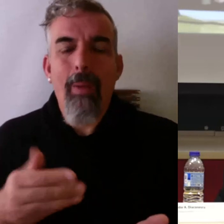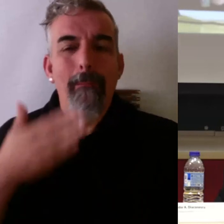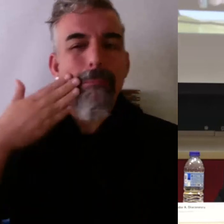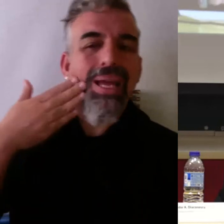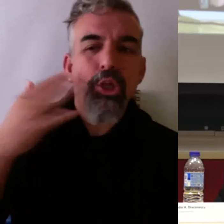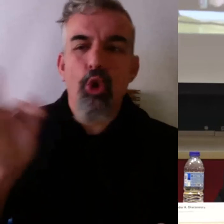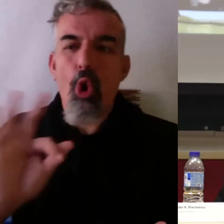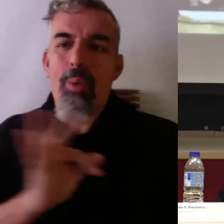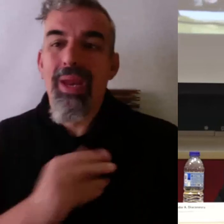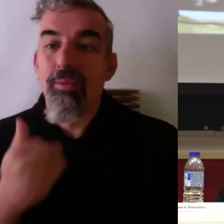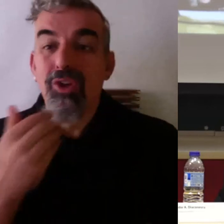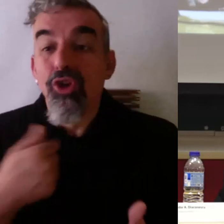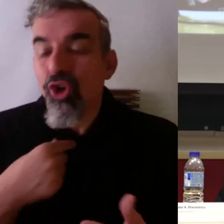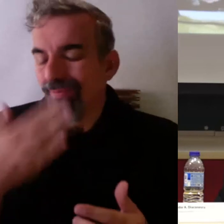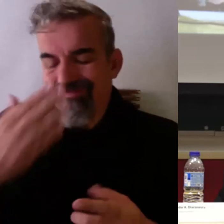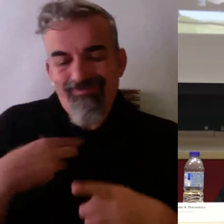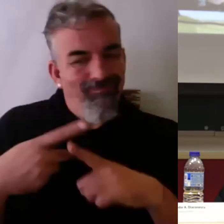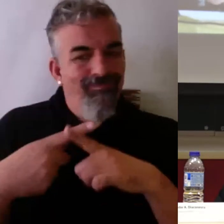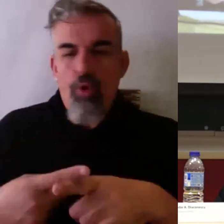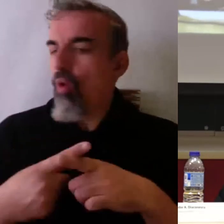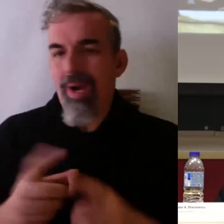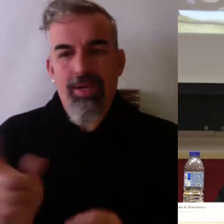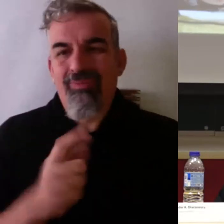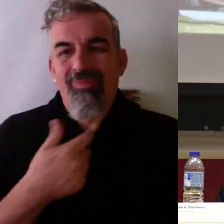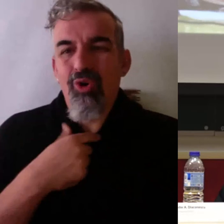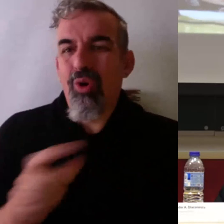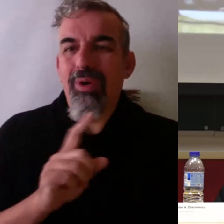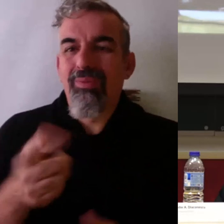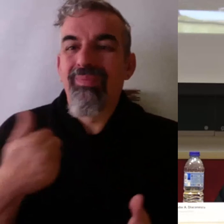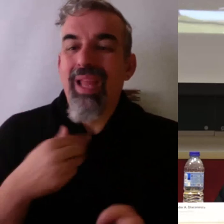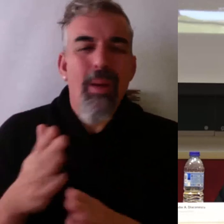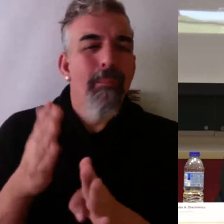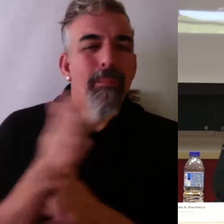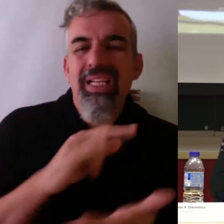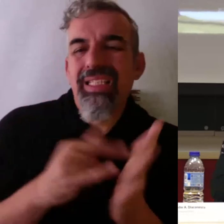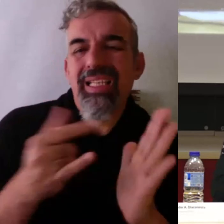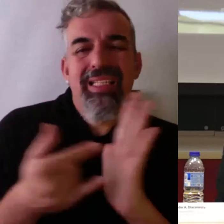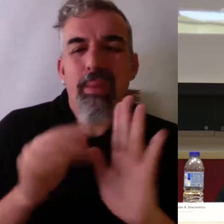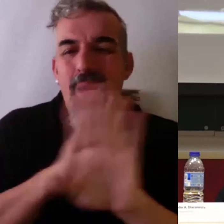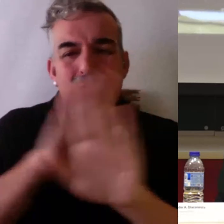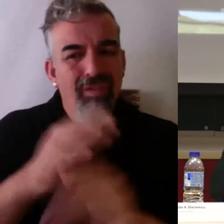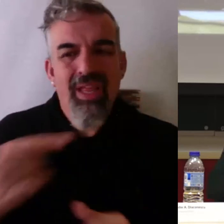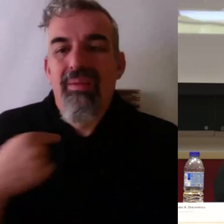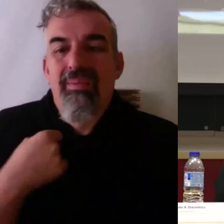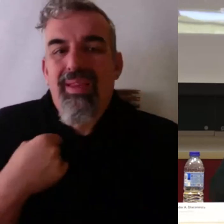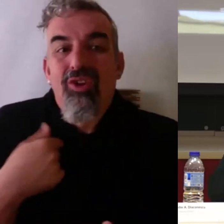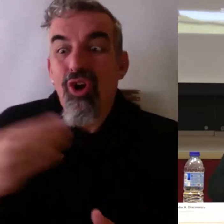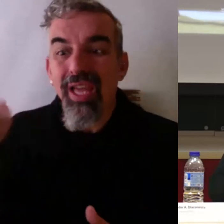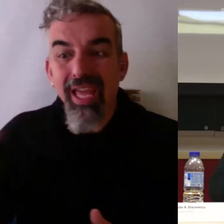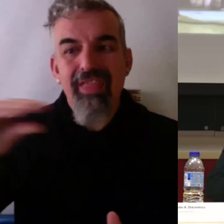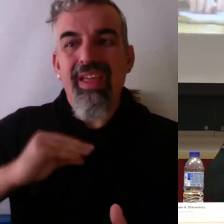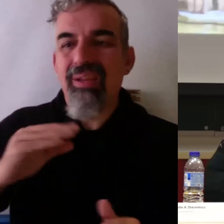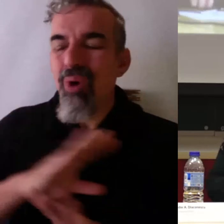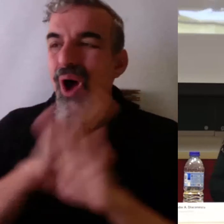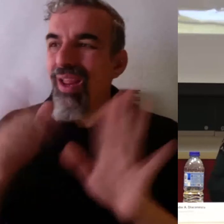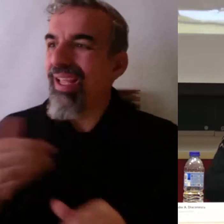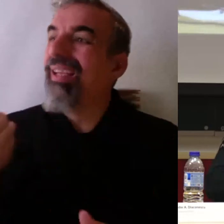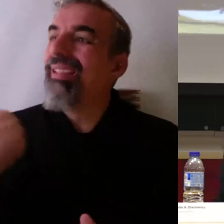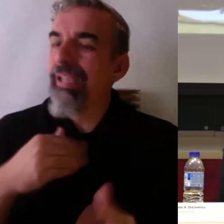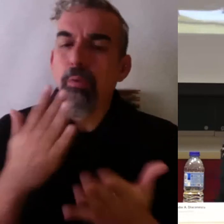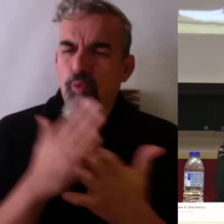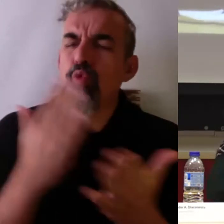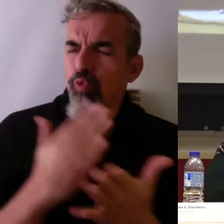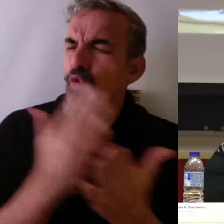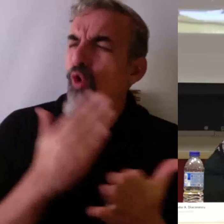bueno, no lo comparto, no me gusta y creo que se pervierte el sistema. Entonces, a tener su incentivo y a continuación se ha pervertido y entonces la gente hace cursos